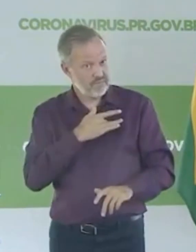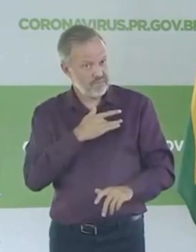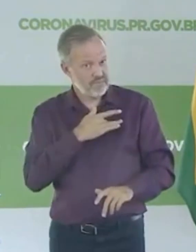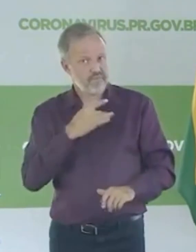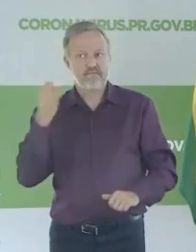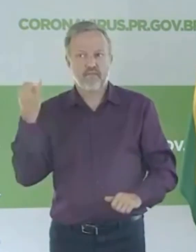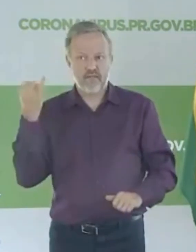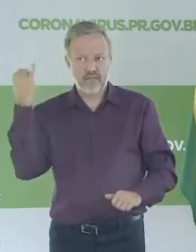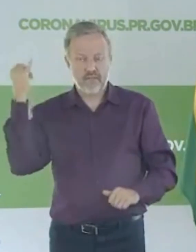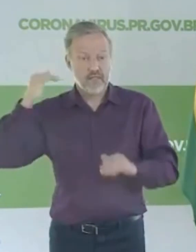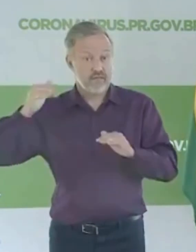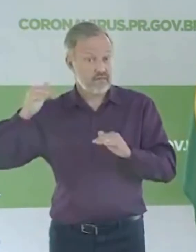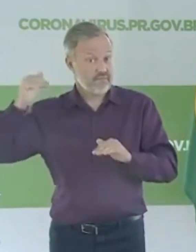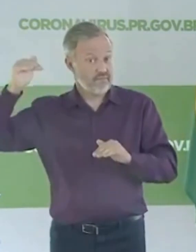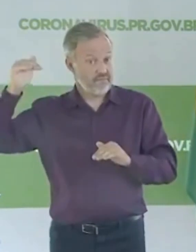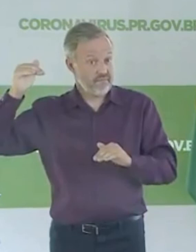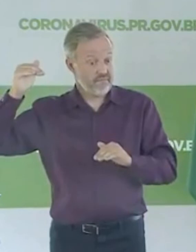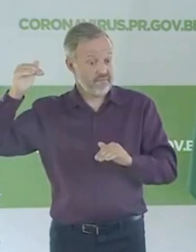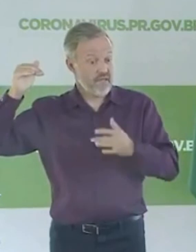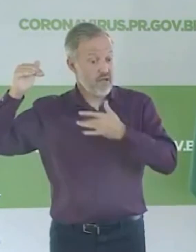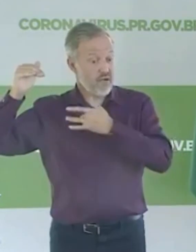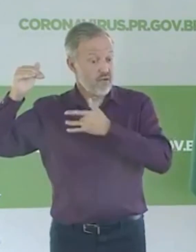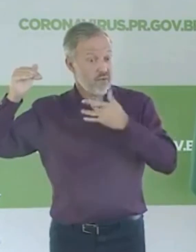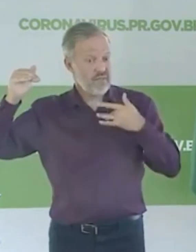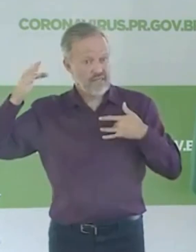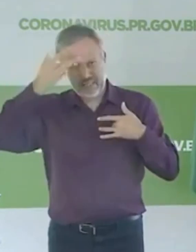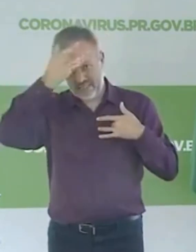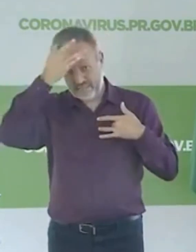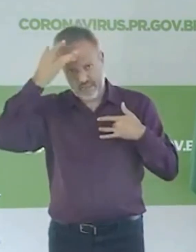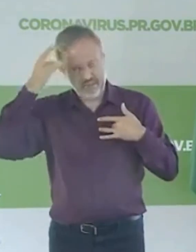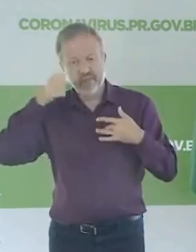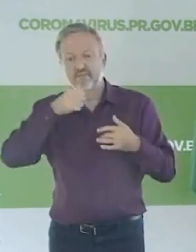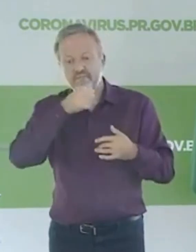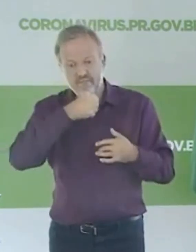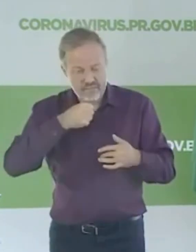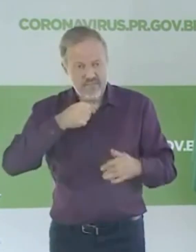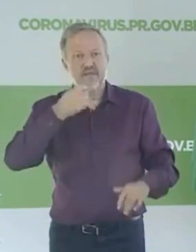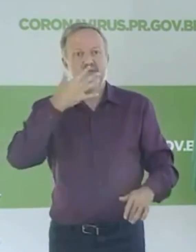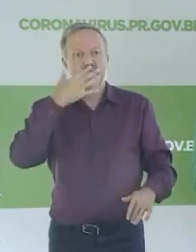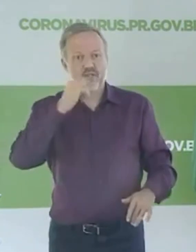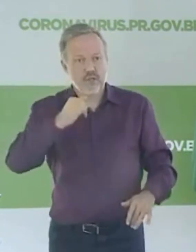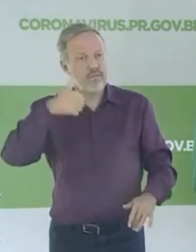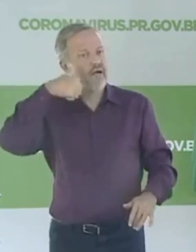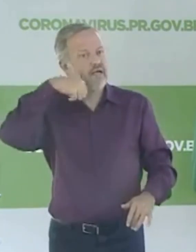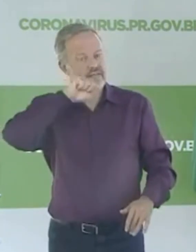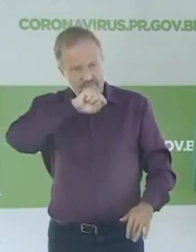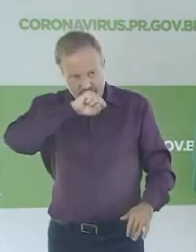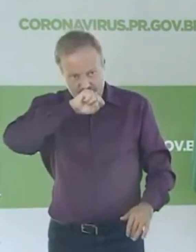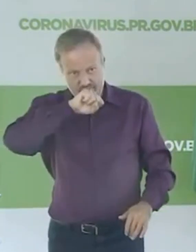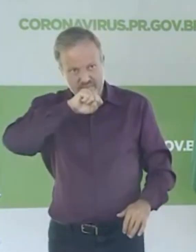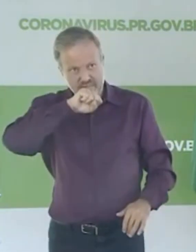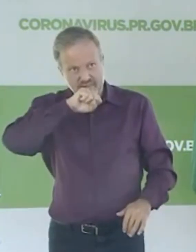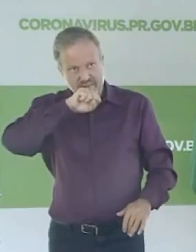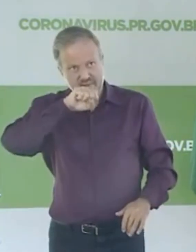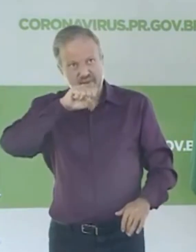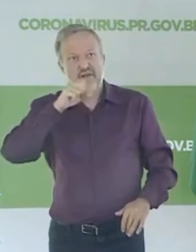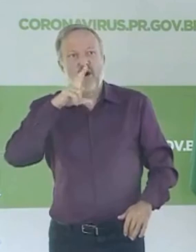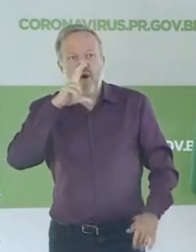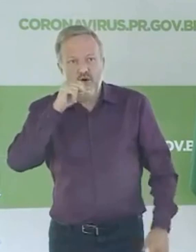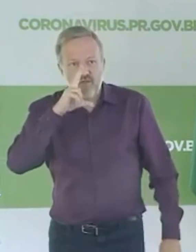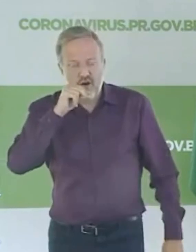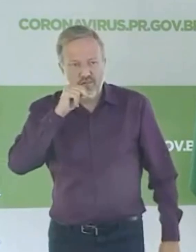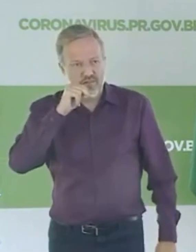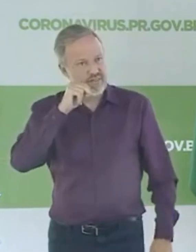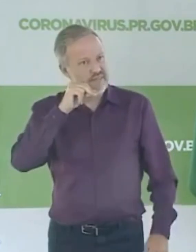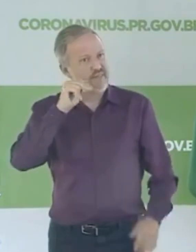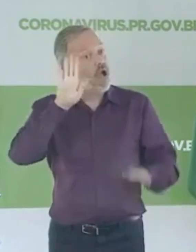acima de tudo, cuidar dos idosos. Cuide do pai, cuide da mãe, cuide da sua avó, cuide do seu avô e se